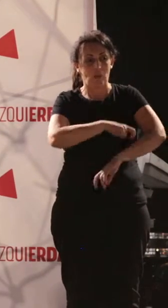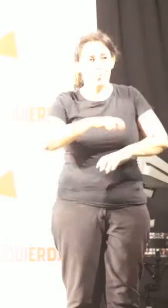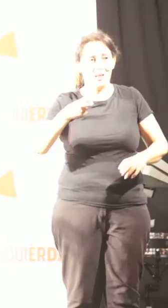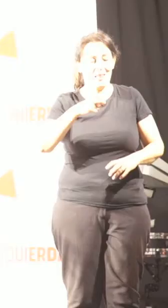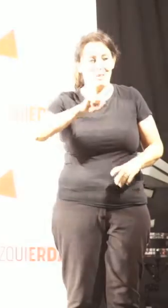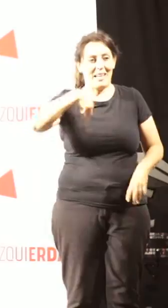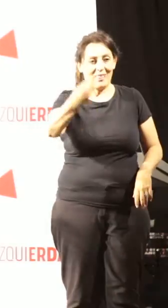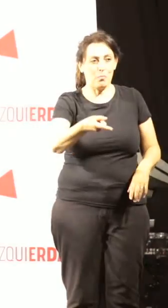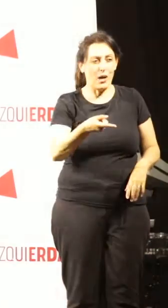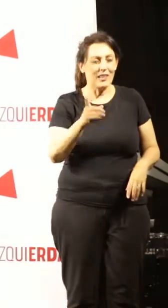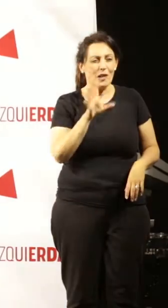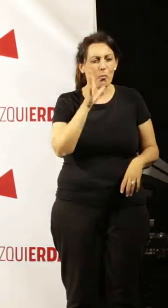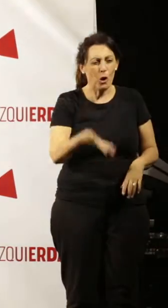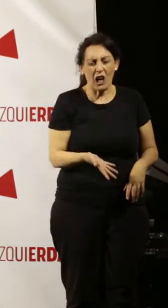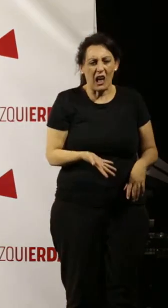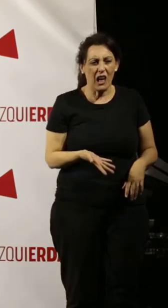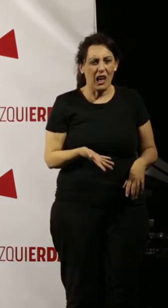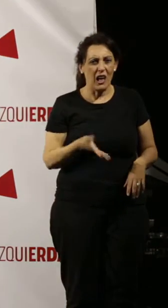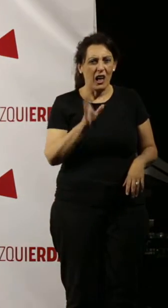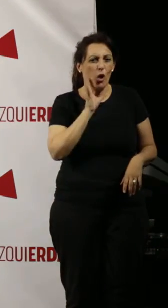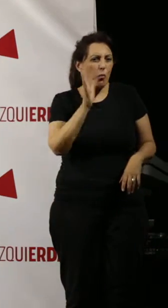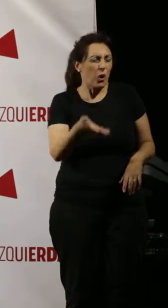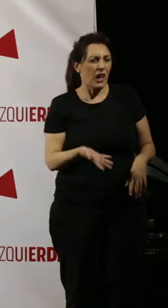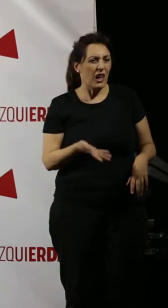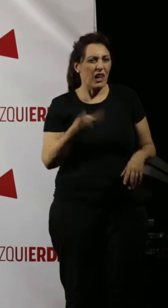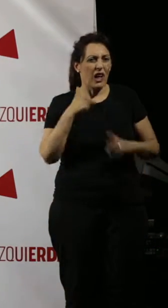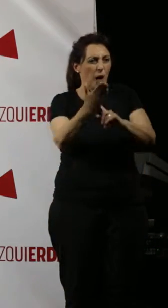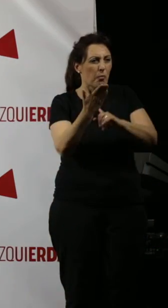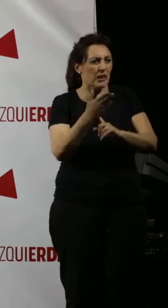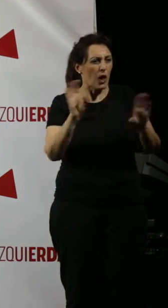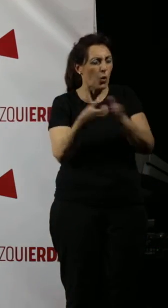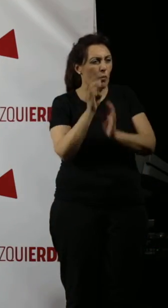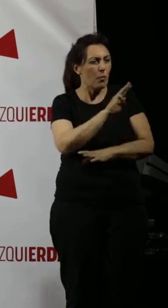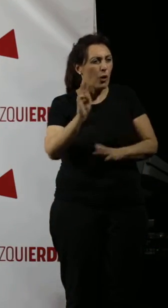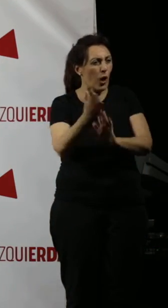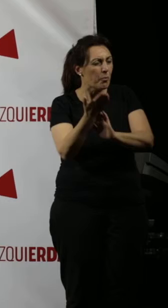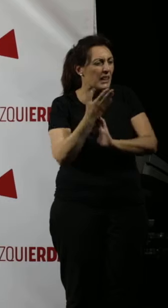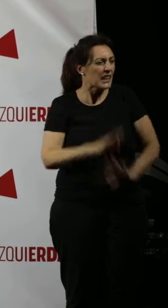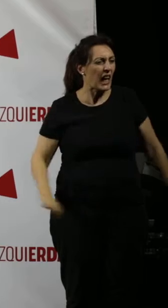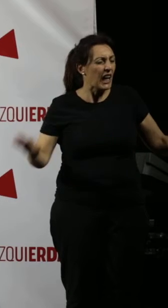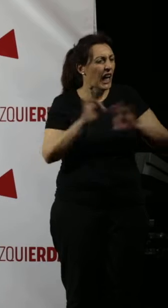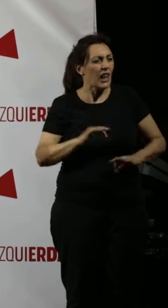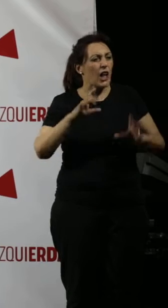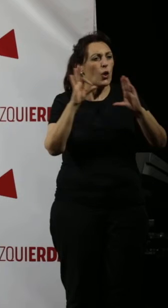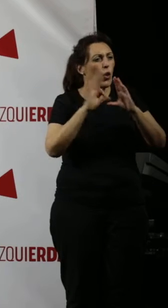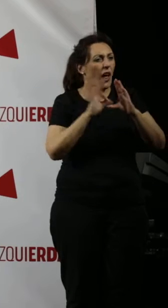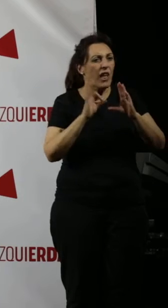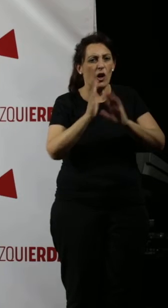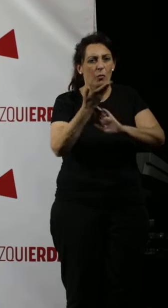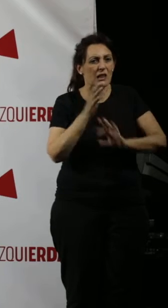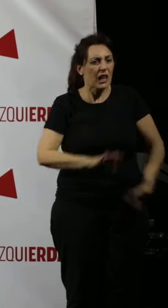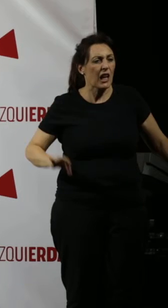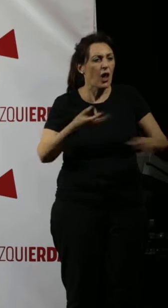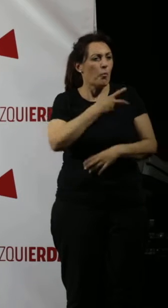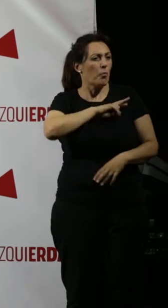Y alguien se preguntará, ¿por qué no presenta el Partido Popular? ¿Por qué no presenta Ciudadanos? ¿Por qué no